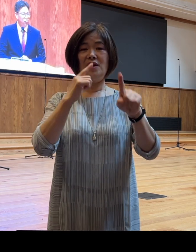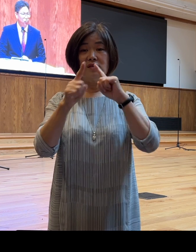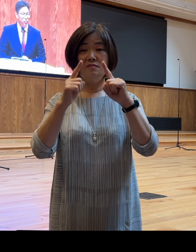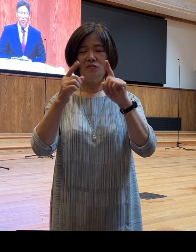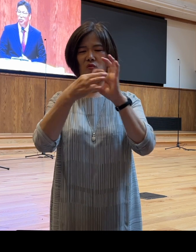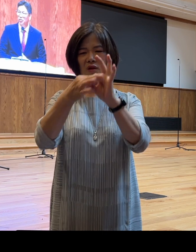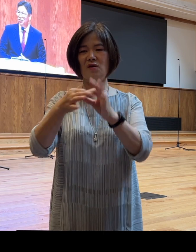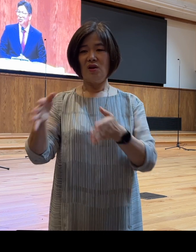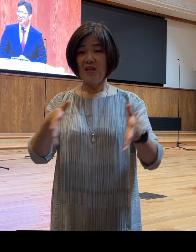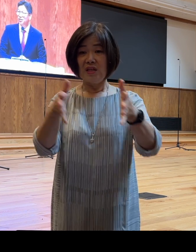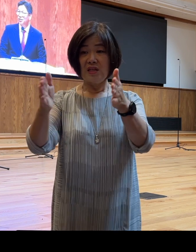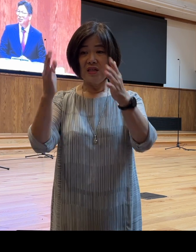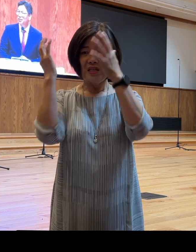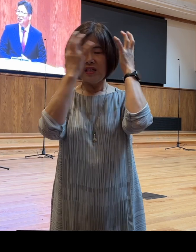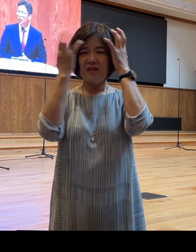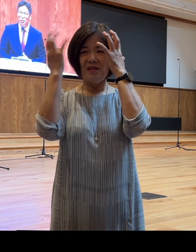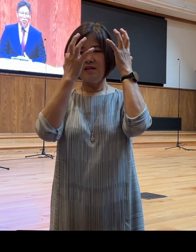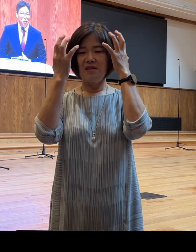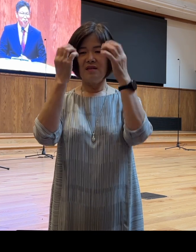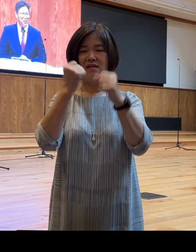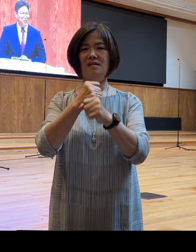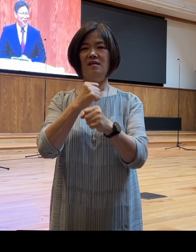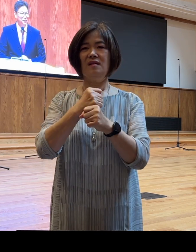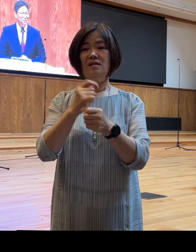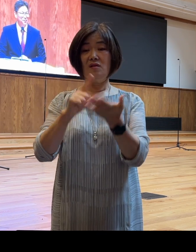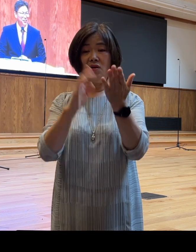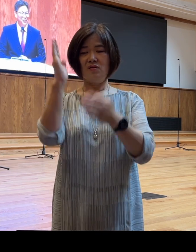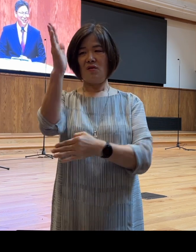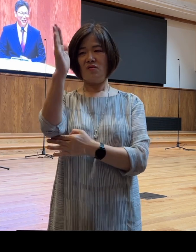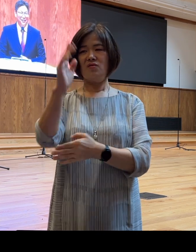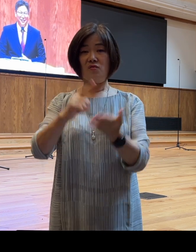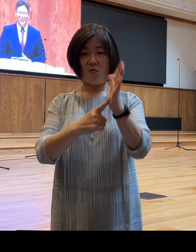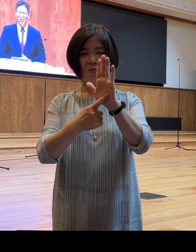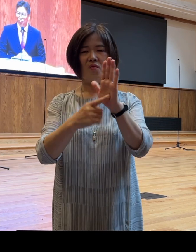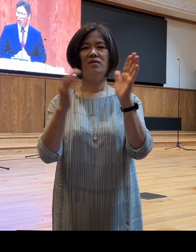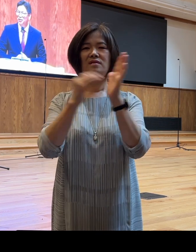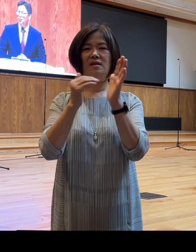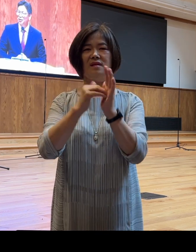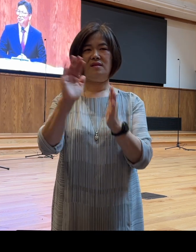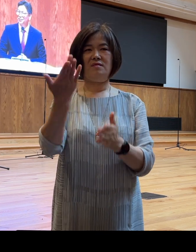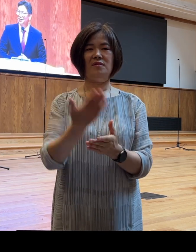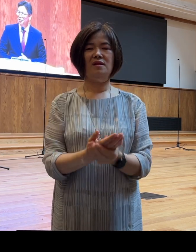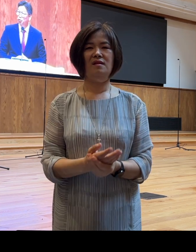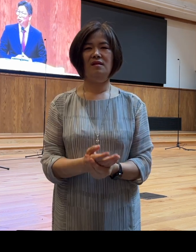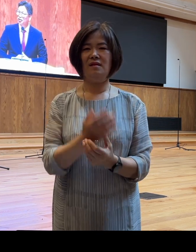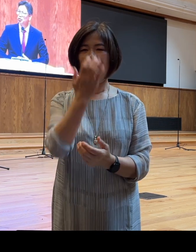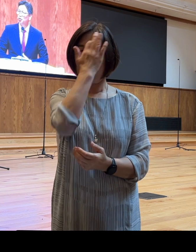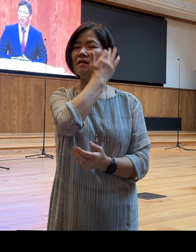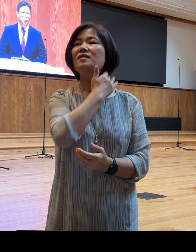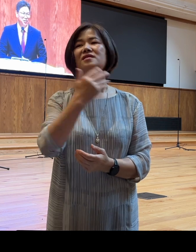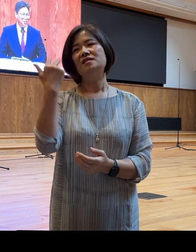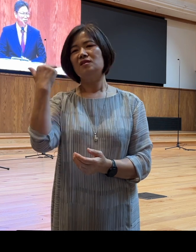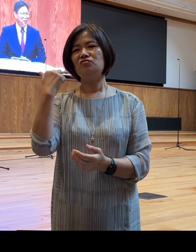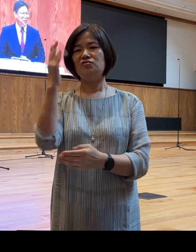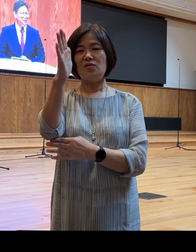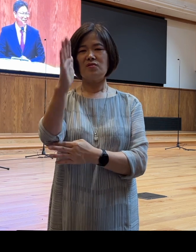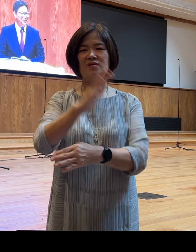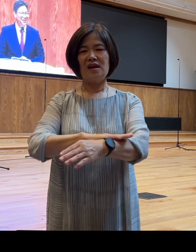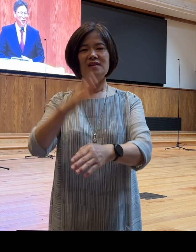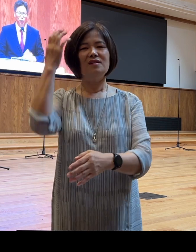설교를 했었습니다 여러분 기억하고 계시나요? 기억 못하실 것 같습니다 저도 지난주 설교가 잘 기억나지 않는데 5주